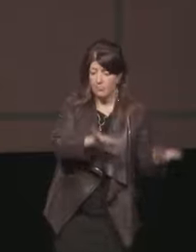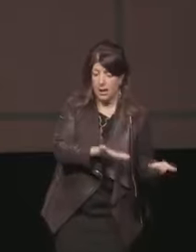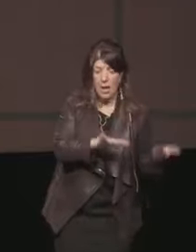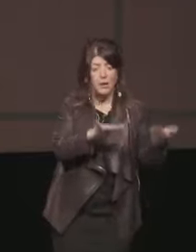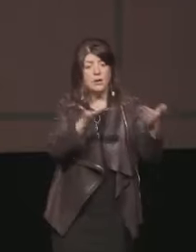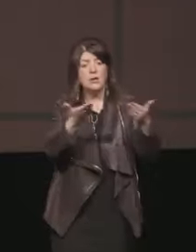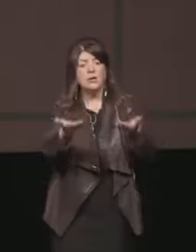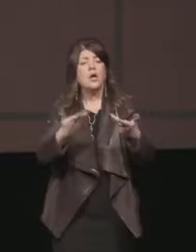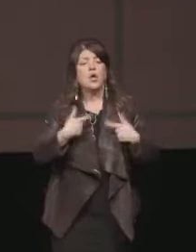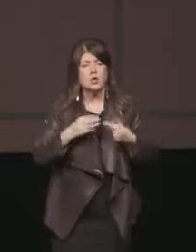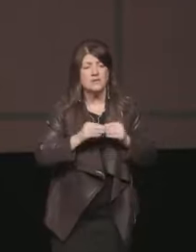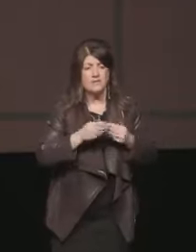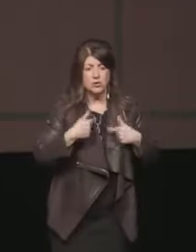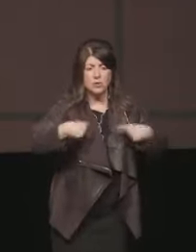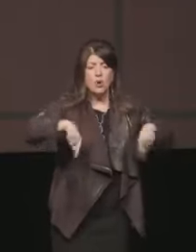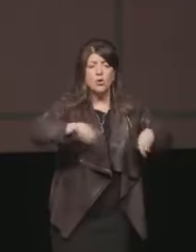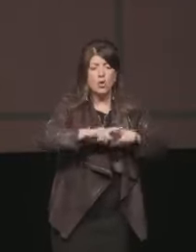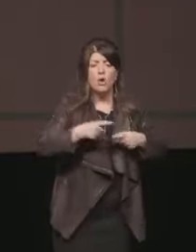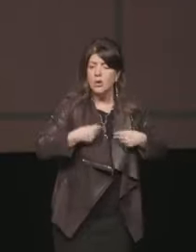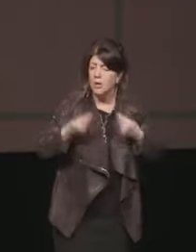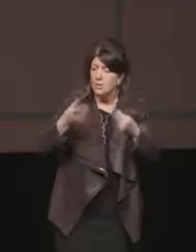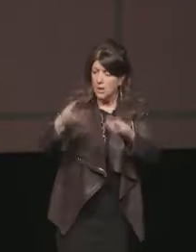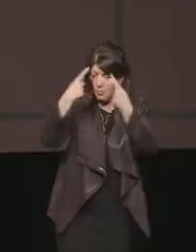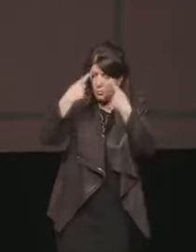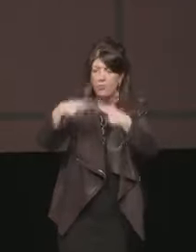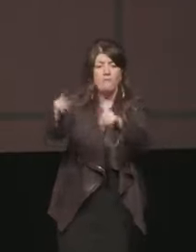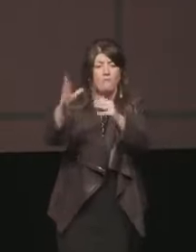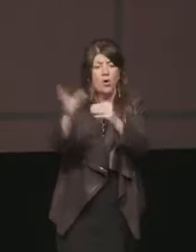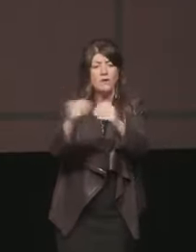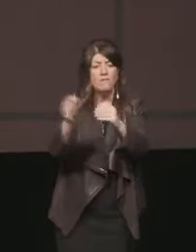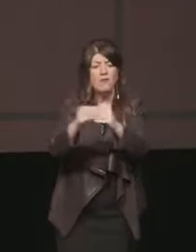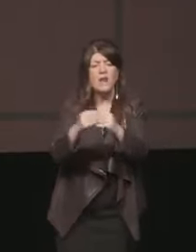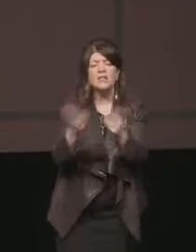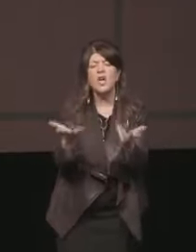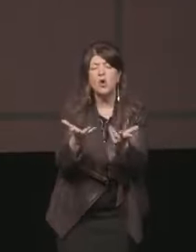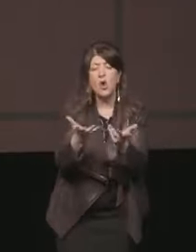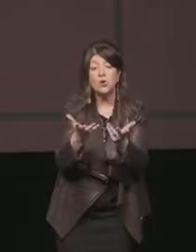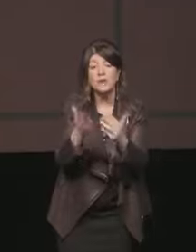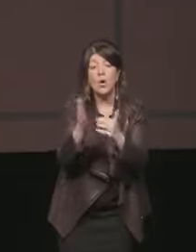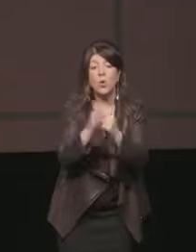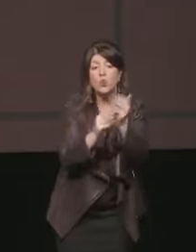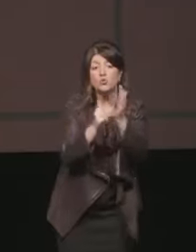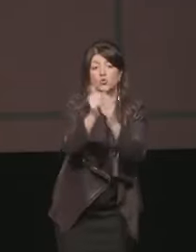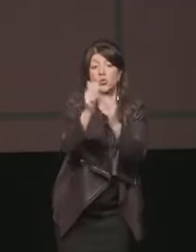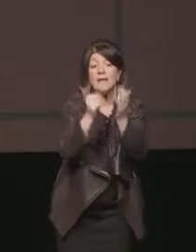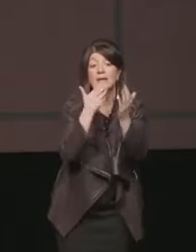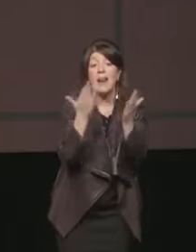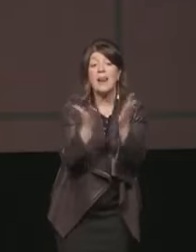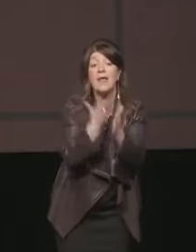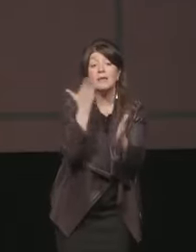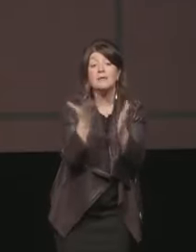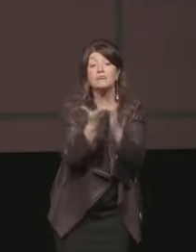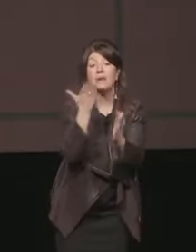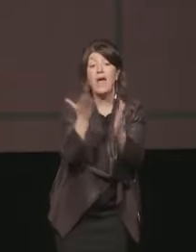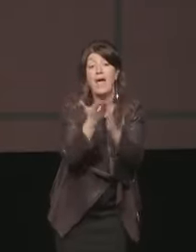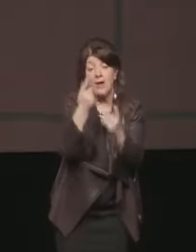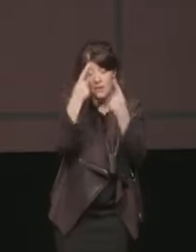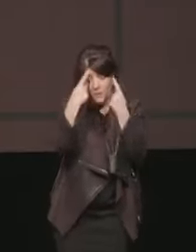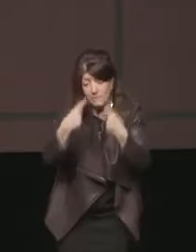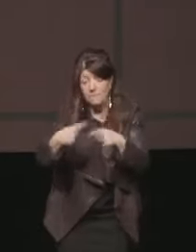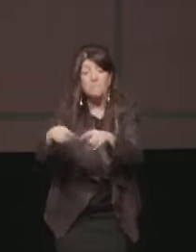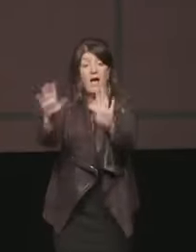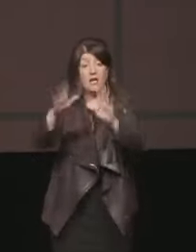esempio il fatto di costruire una libreria per esempio il fatto di costruire gli incontri e devo dire che loro se ne dimostrano sempre degni io per questo